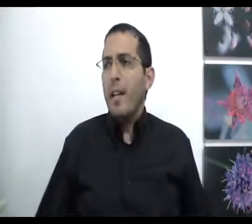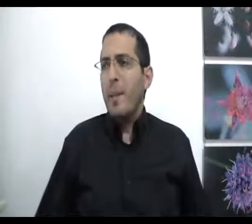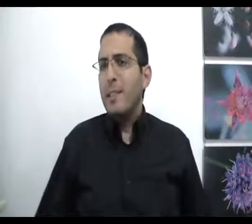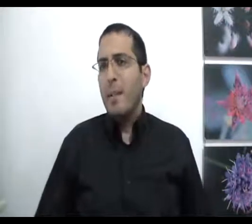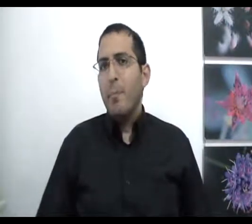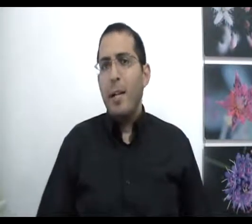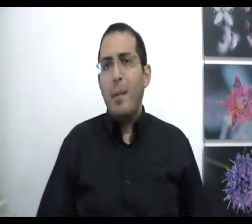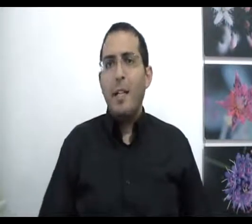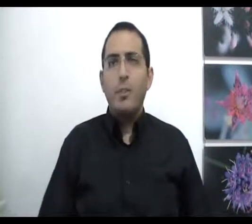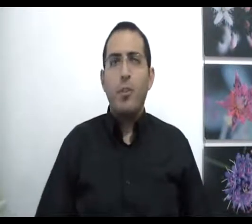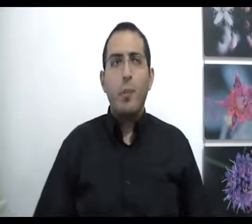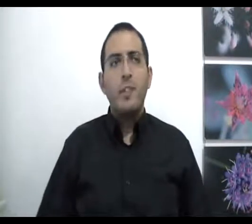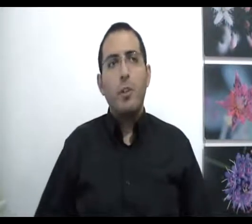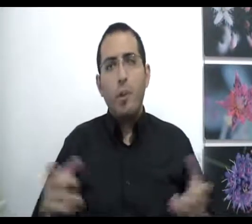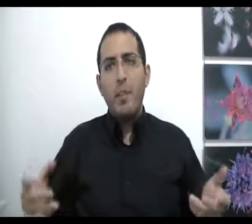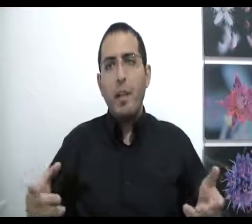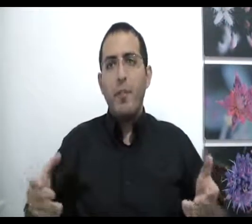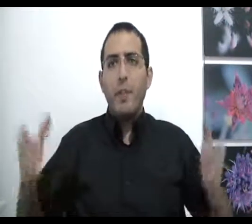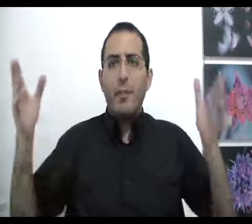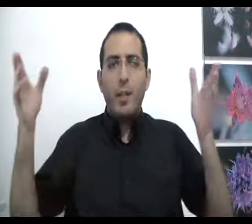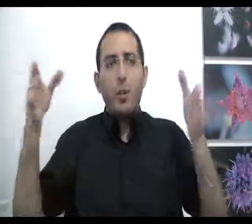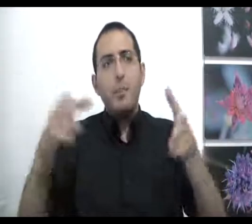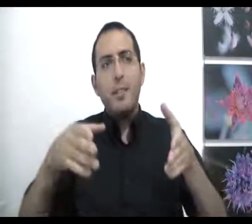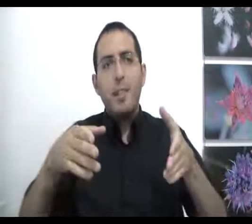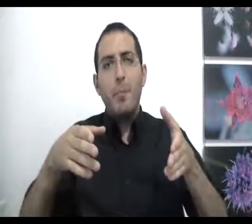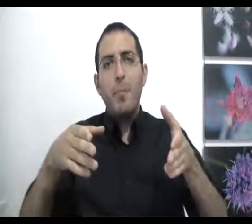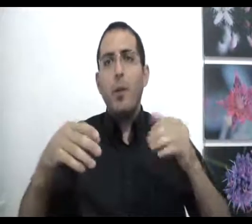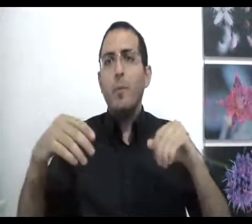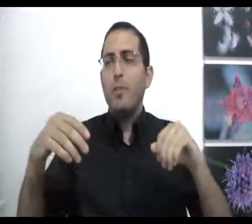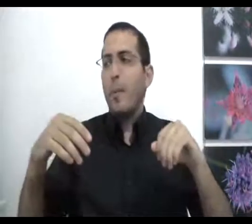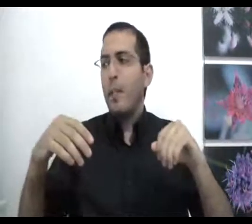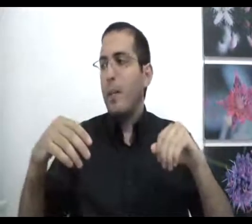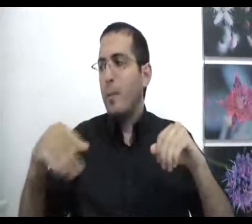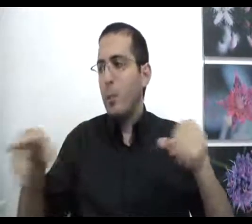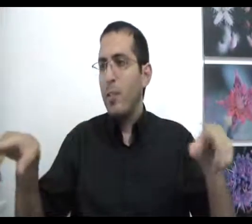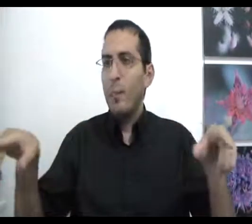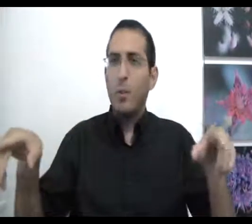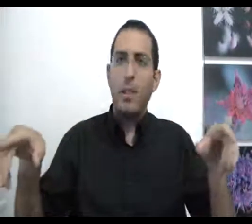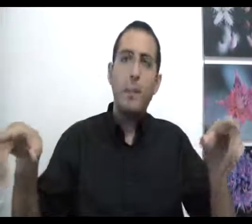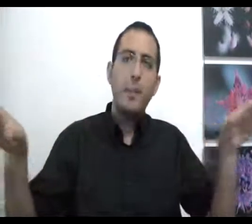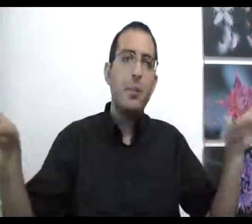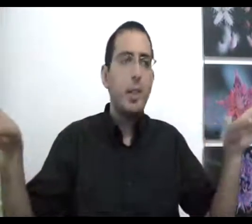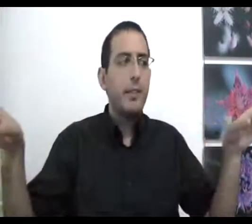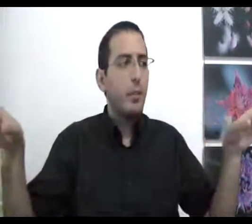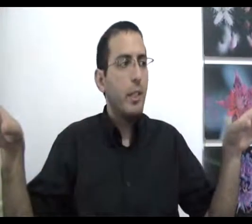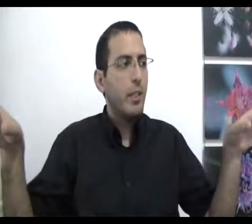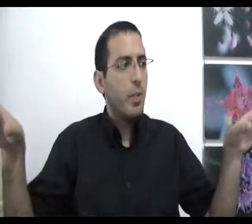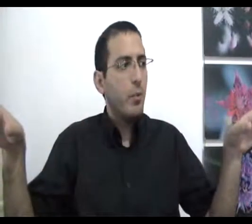ובעצם ברמה החיצונית של המציאות יש הרבה דברים נפרדים על ככל שמסתכנים פנימה רואים שדברים מתאחדים אותו דבר בדיוק לגבי המציאות החיצונית יש לנו